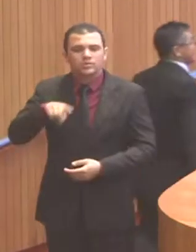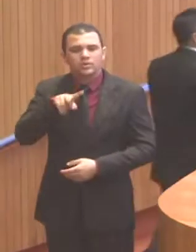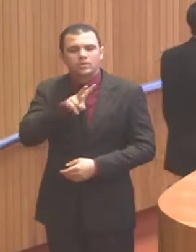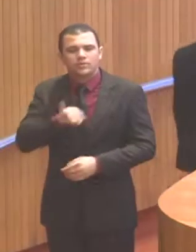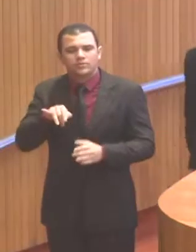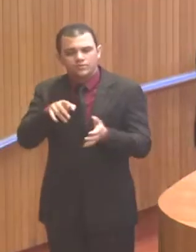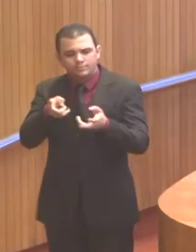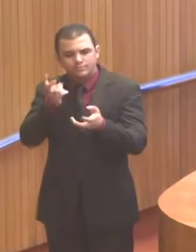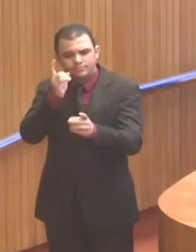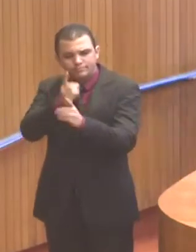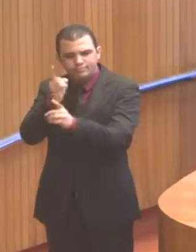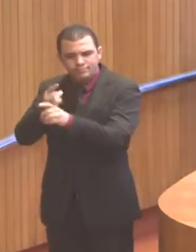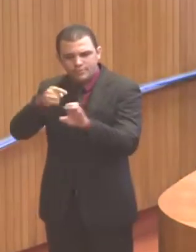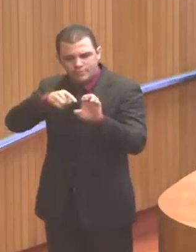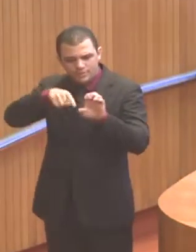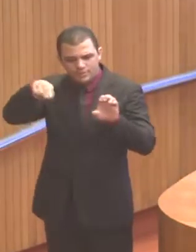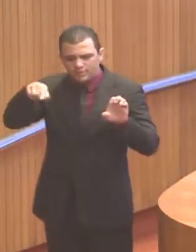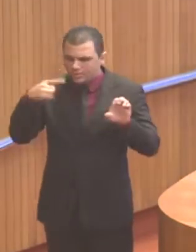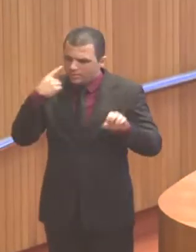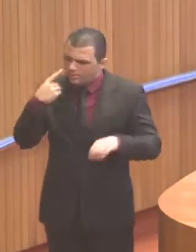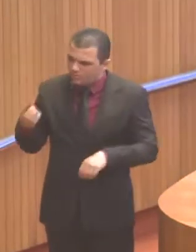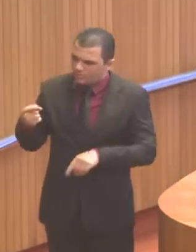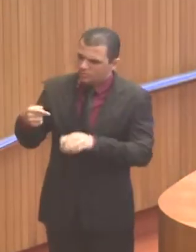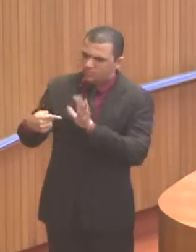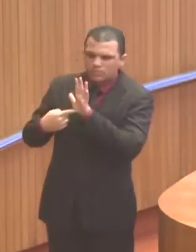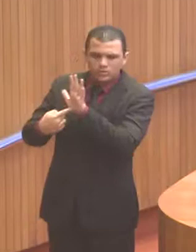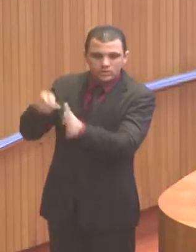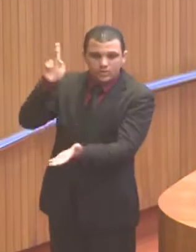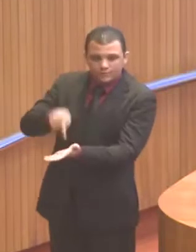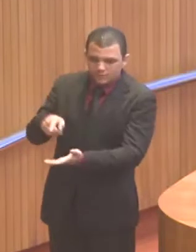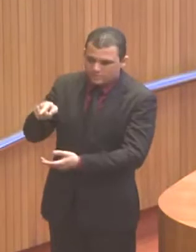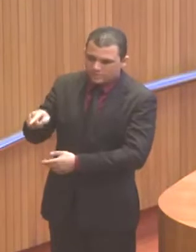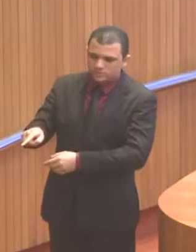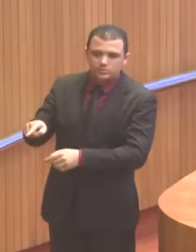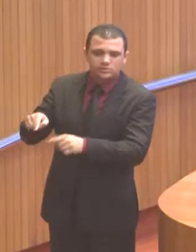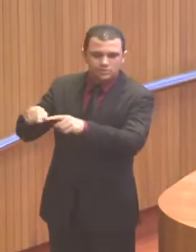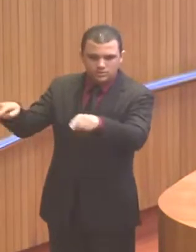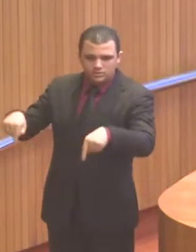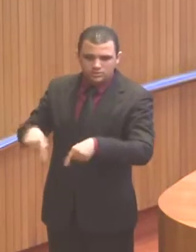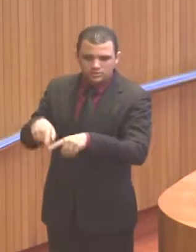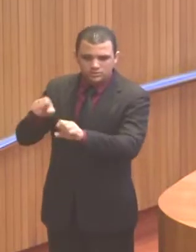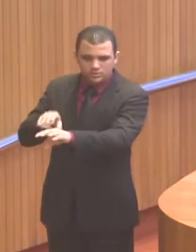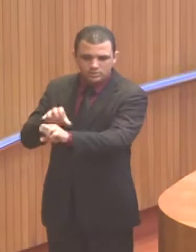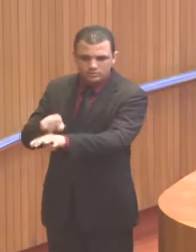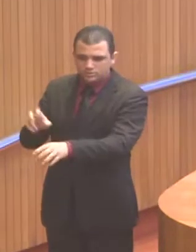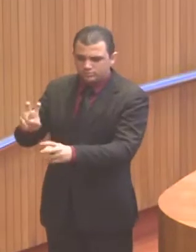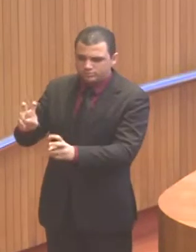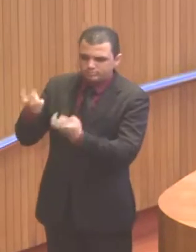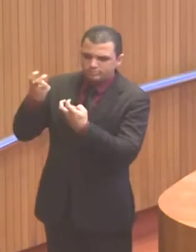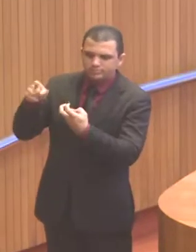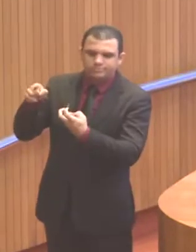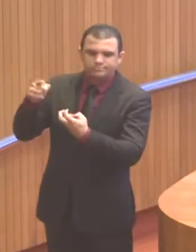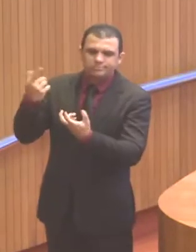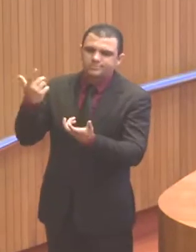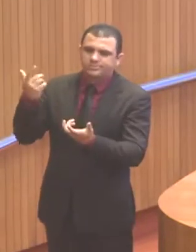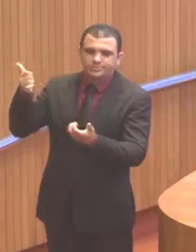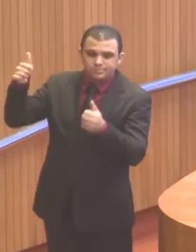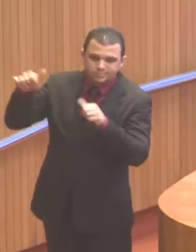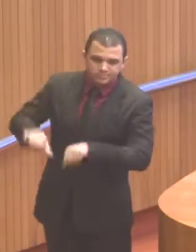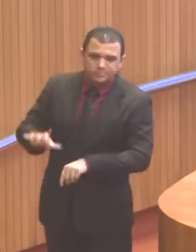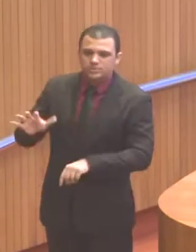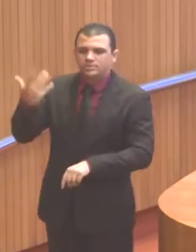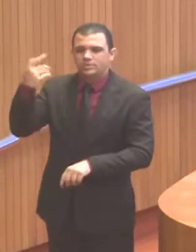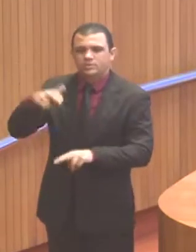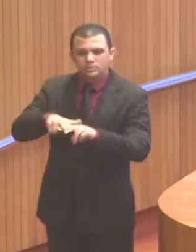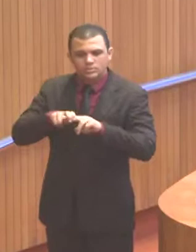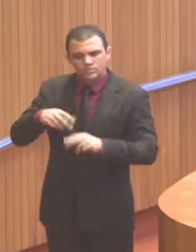em sala de aula e os resultados que realmente são muito sérios e graves, porque nós precisamos avançar efetivamente